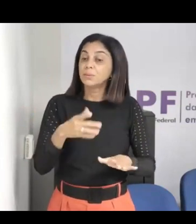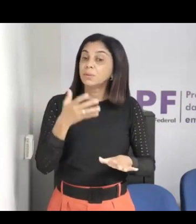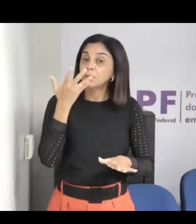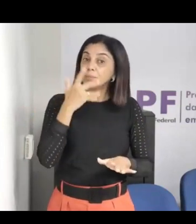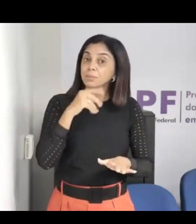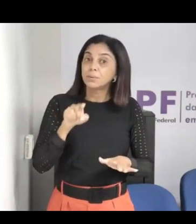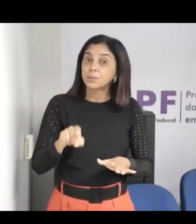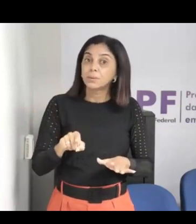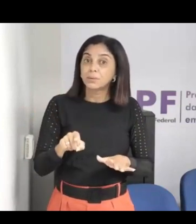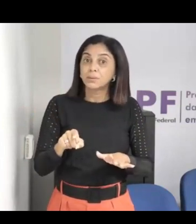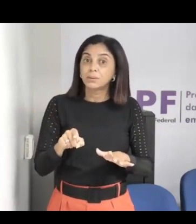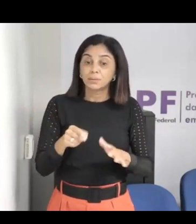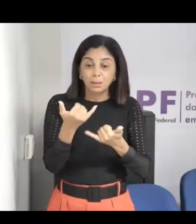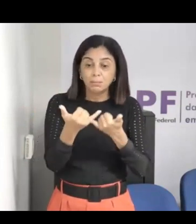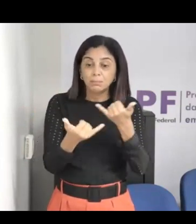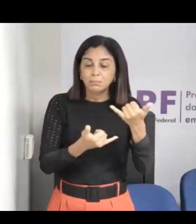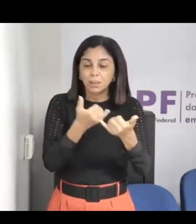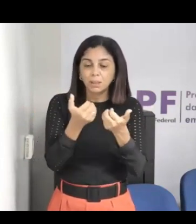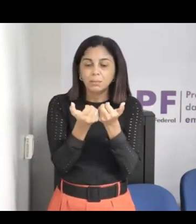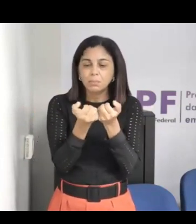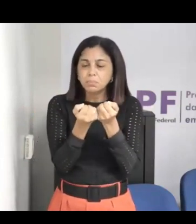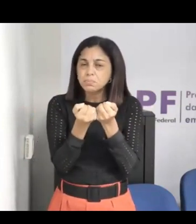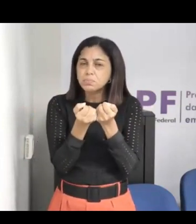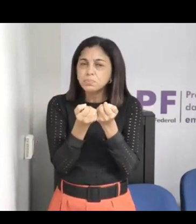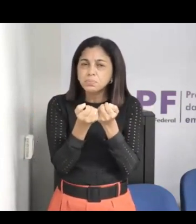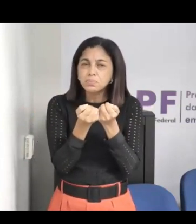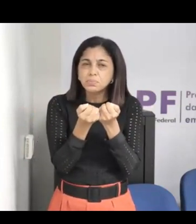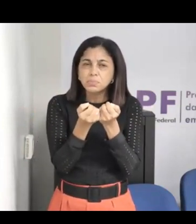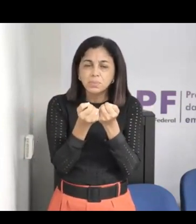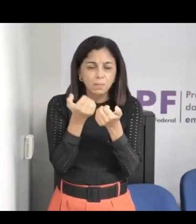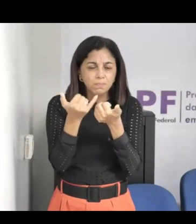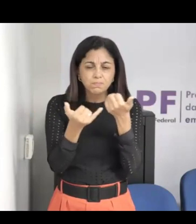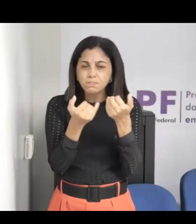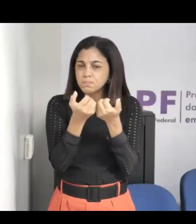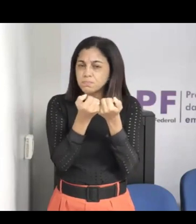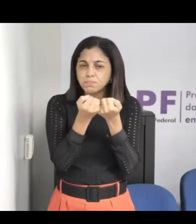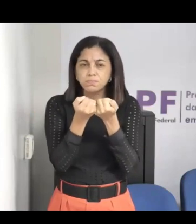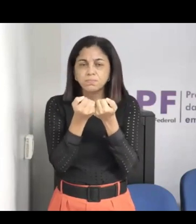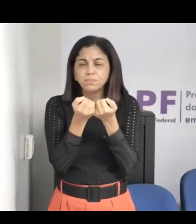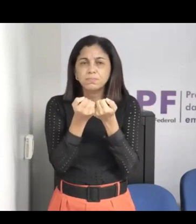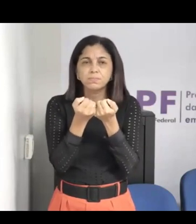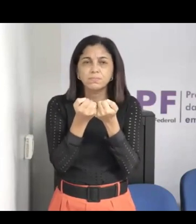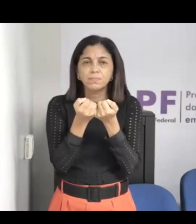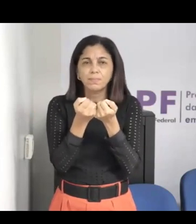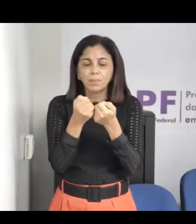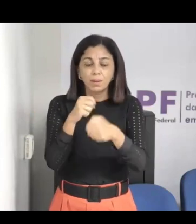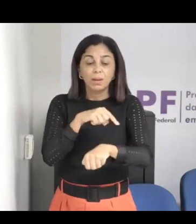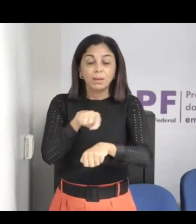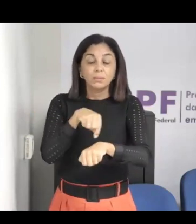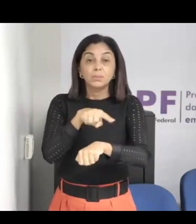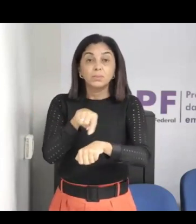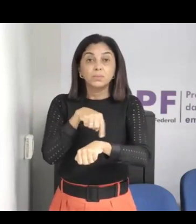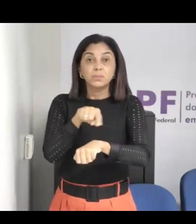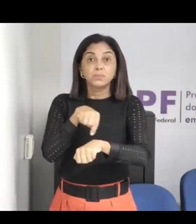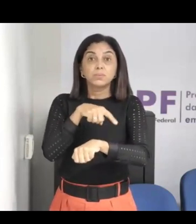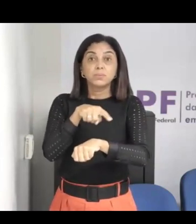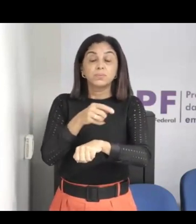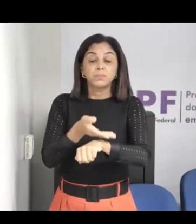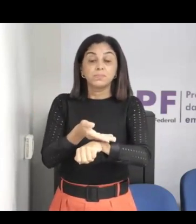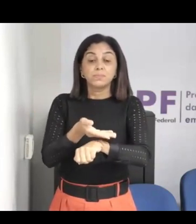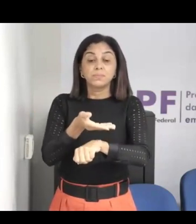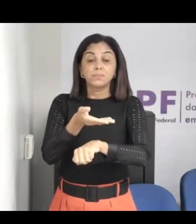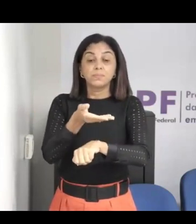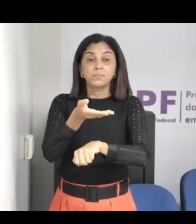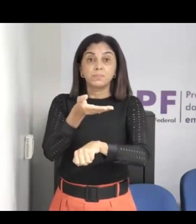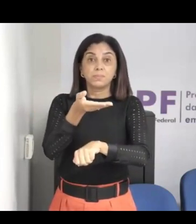que elas, os psicólogos que conseguem detectar que ela começa a ter um, o problema que é chamado de game disordem, então